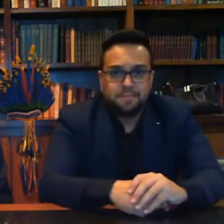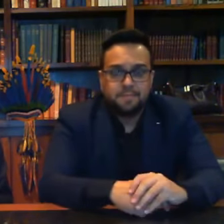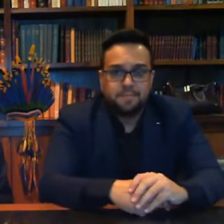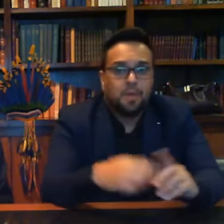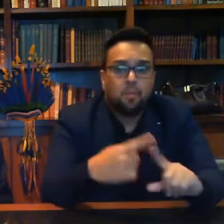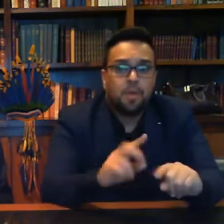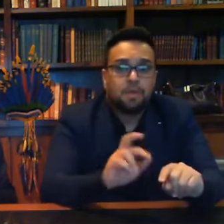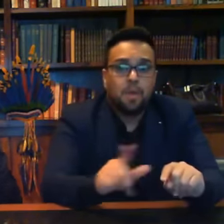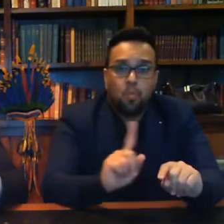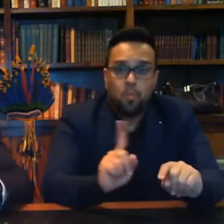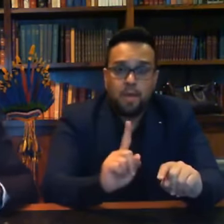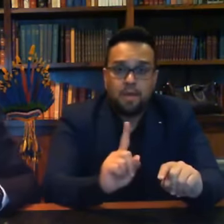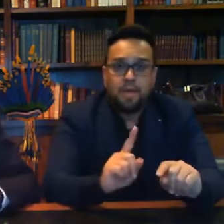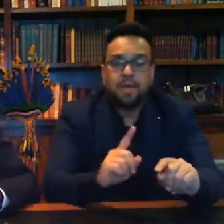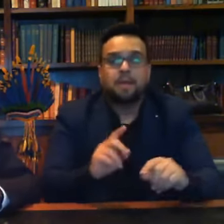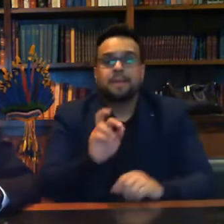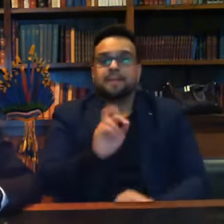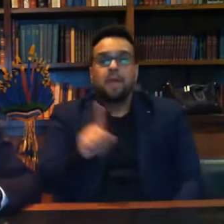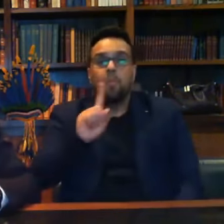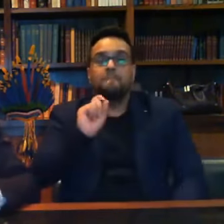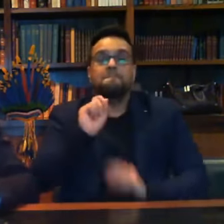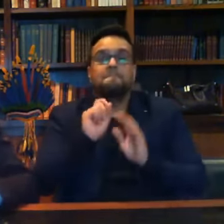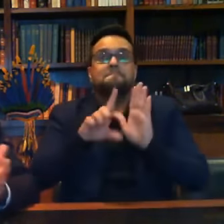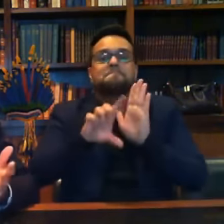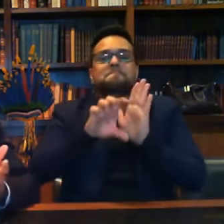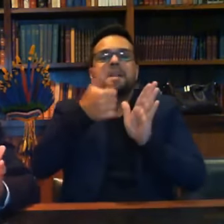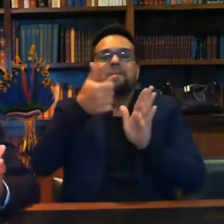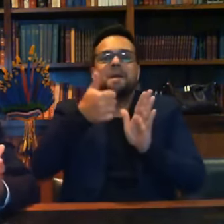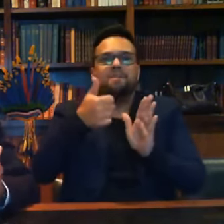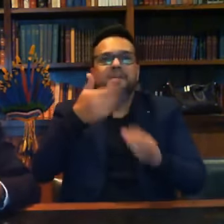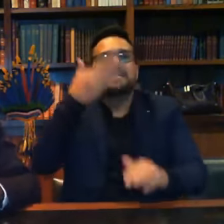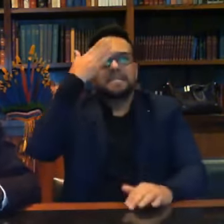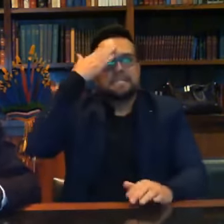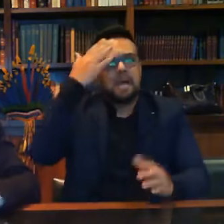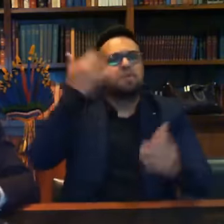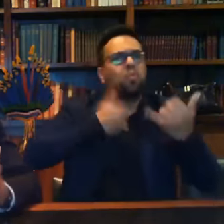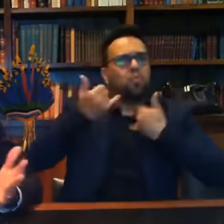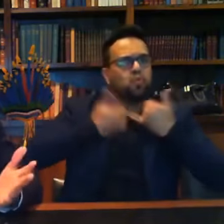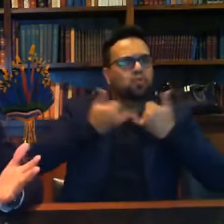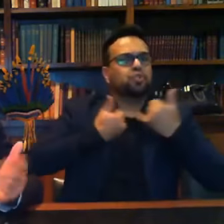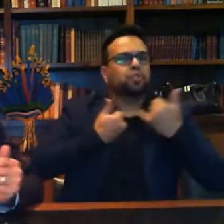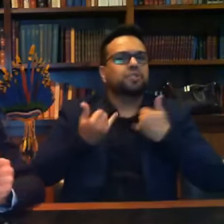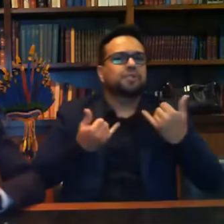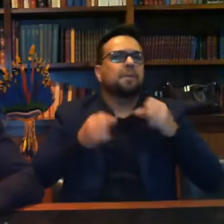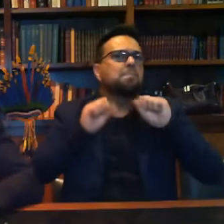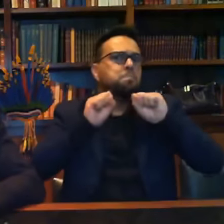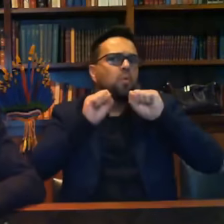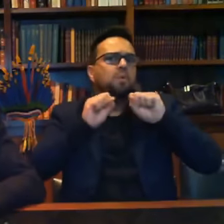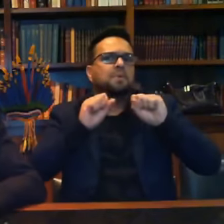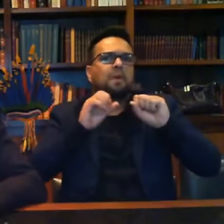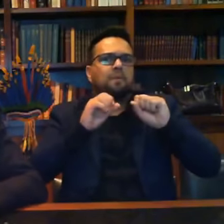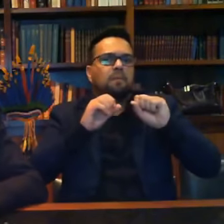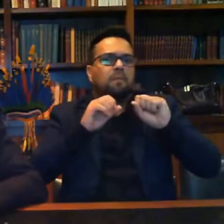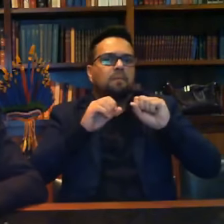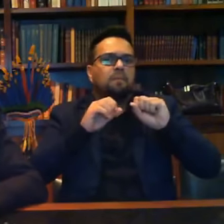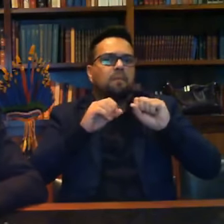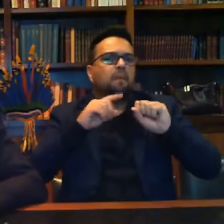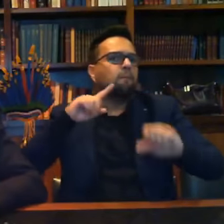é a primeira vez que se tem notícias de possíveis fraudes por ocasião das eleições.